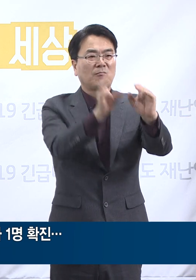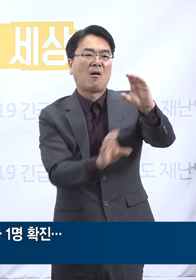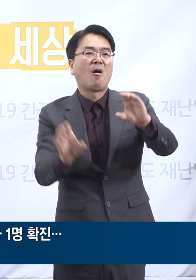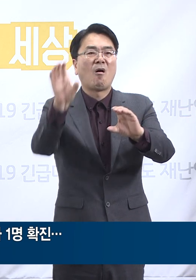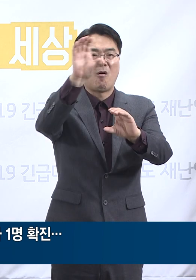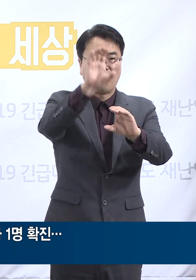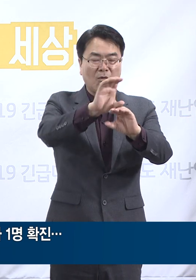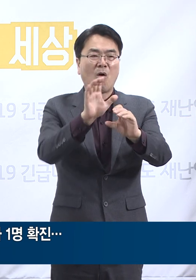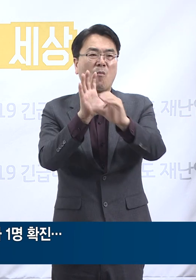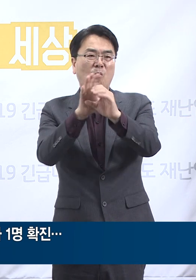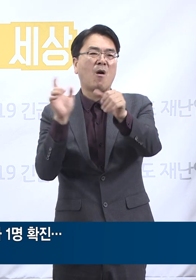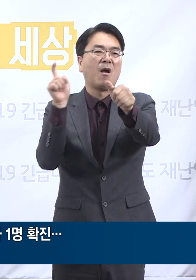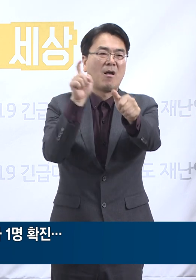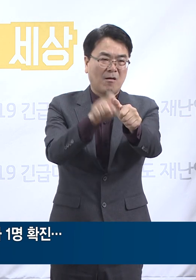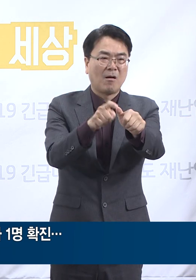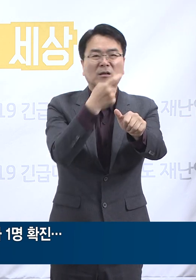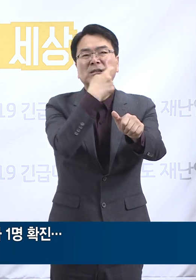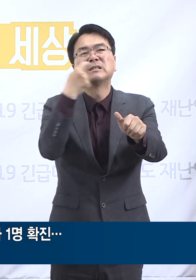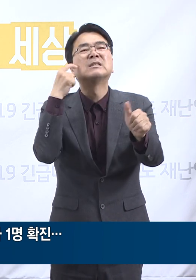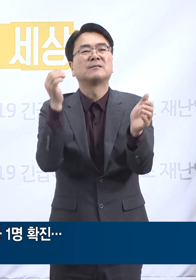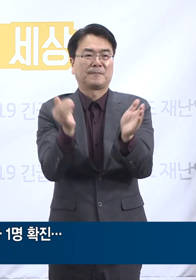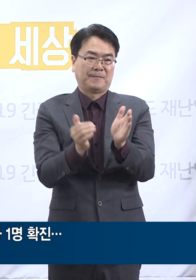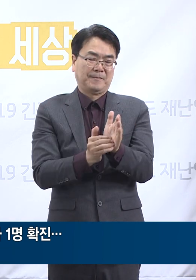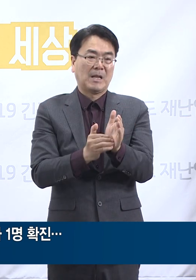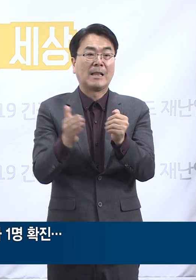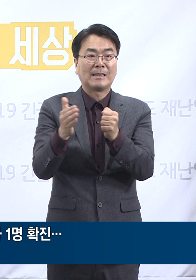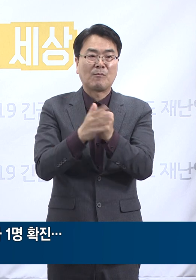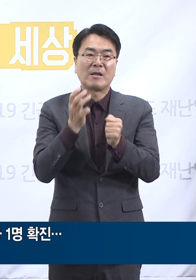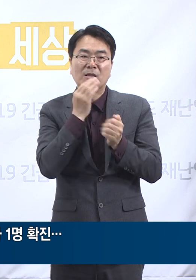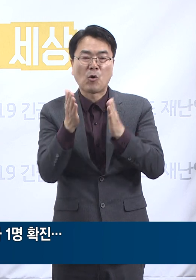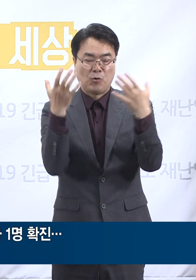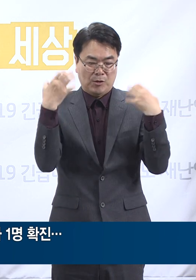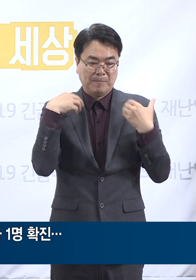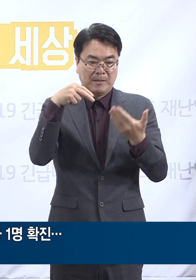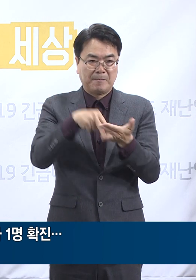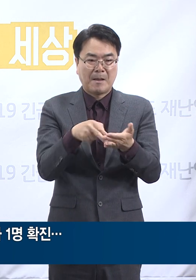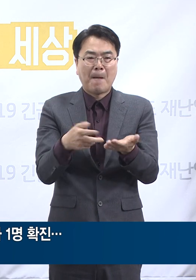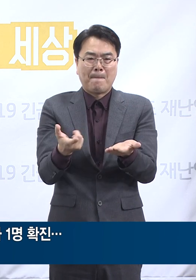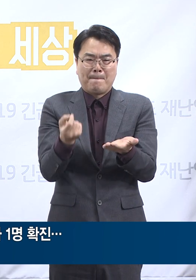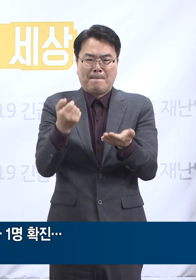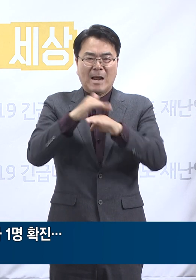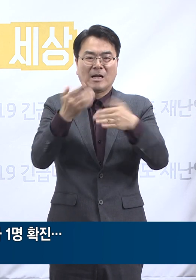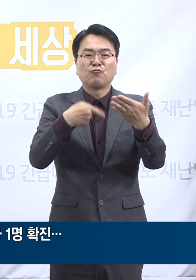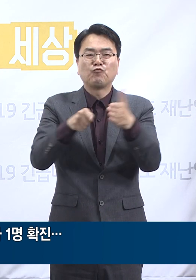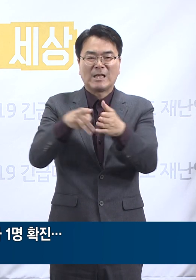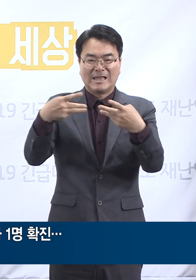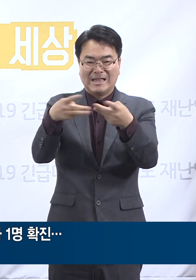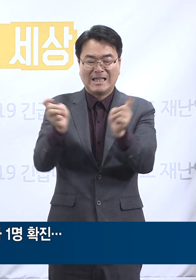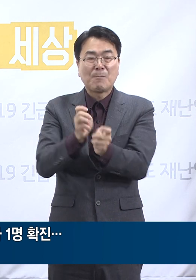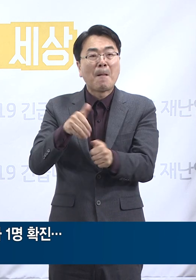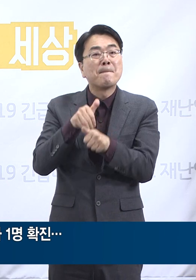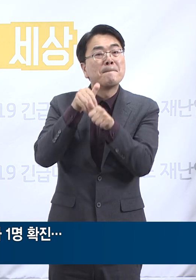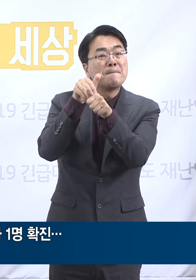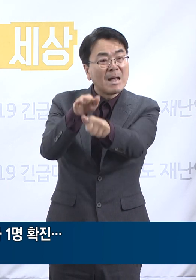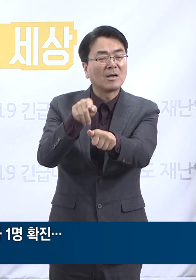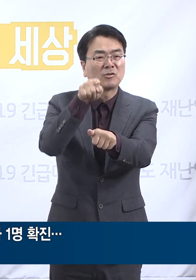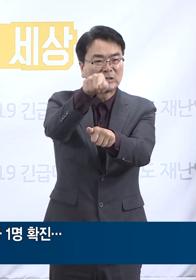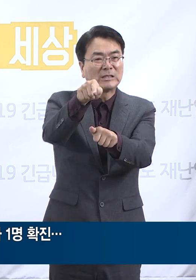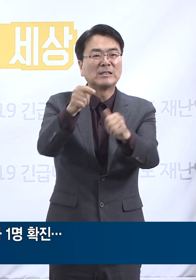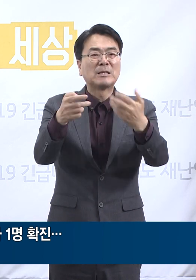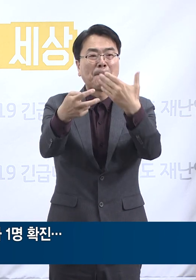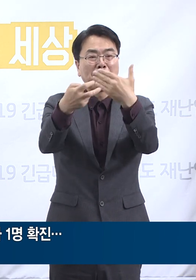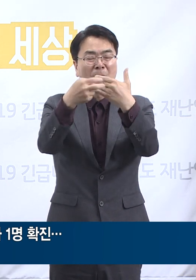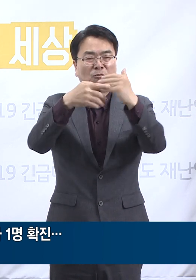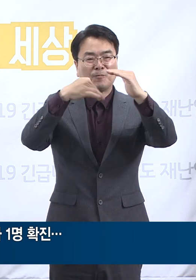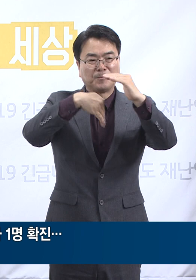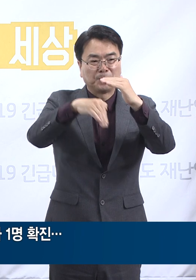확진되었음을 말씀드립니다. 경기도는 즉각대응팀을 파견하여 역학조사를 실시하는 한편 요양원을 출입 통제하고